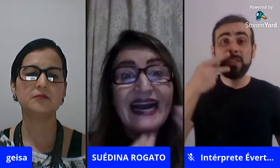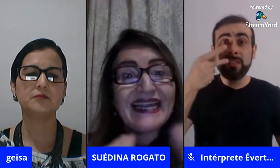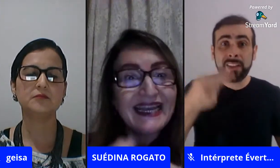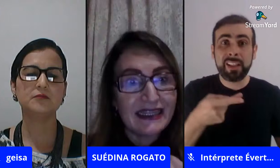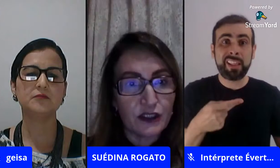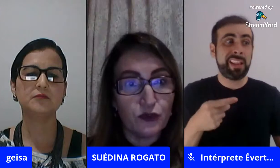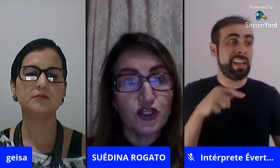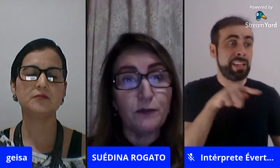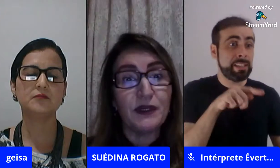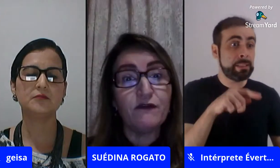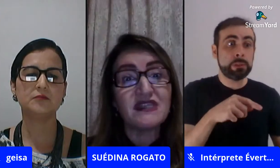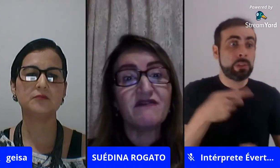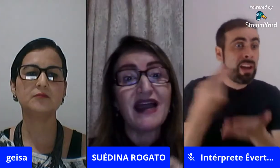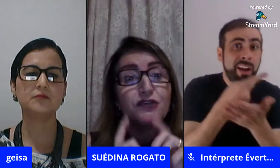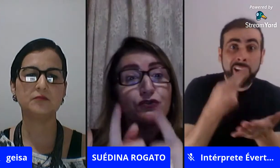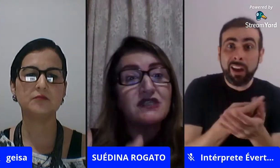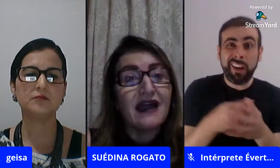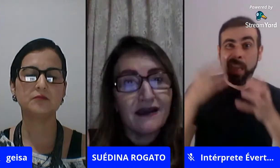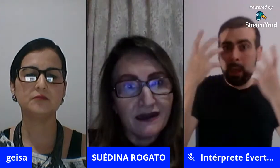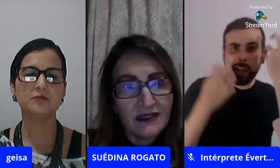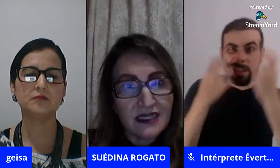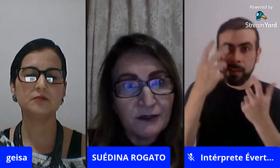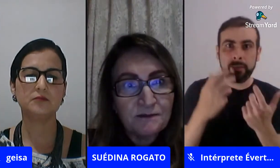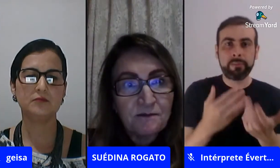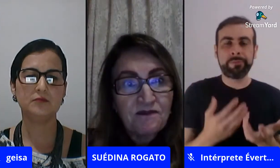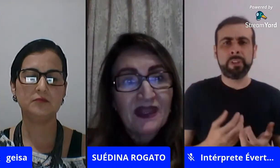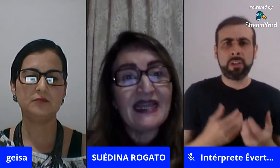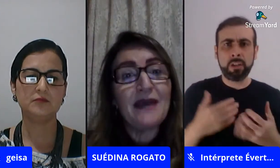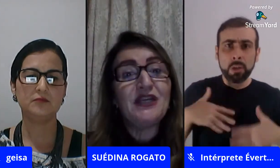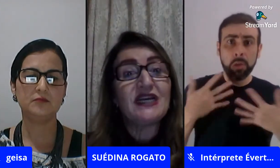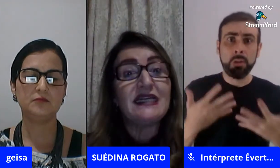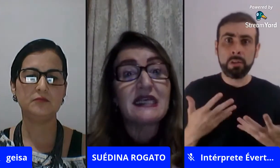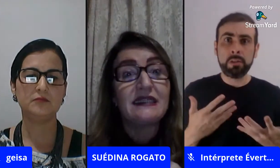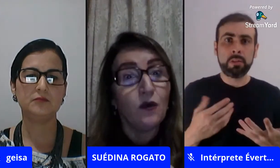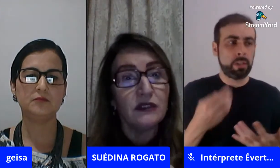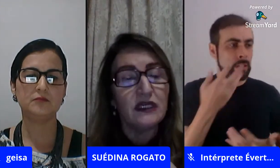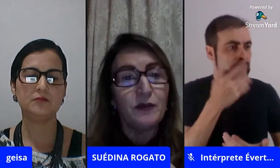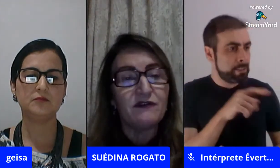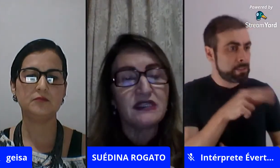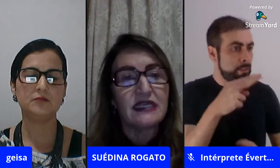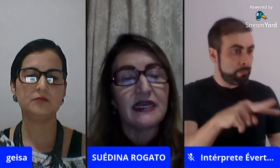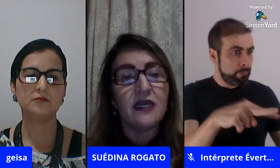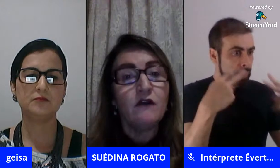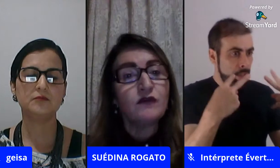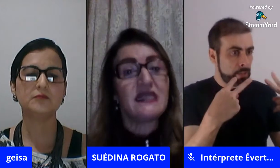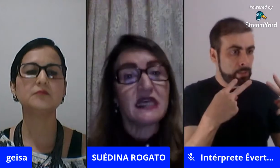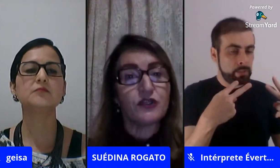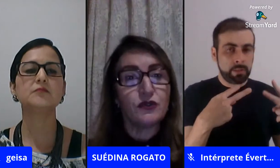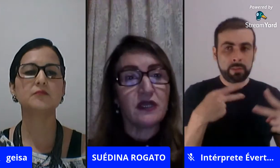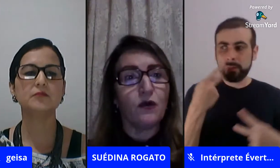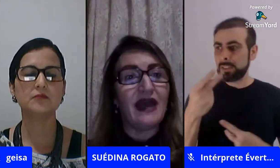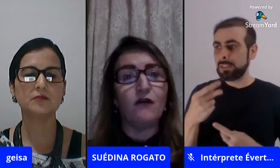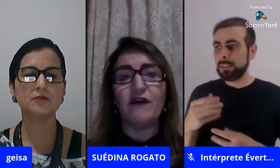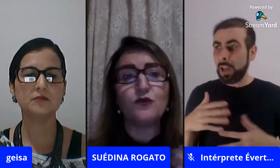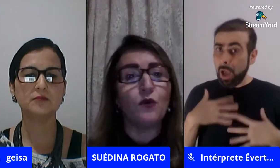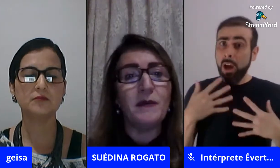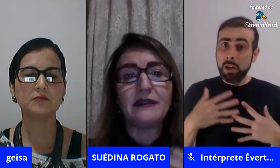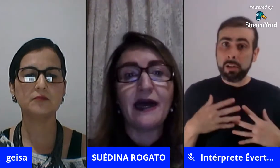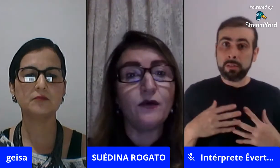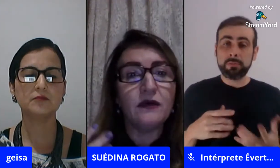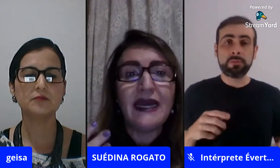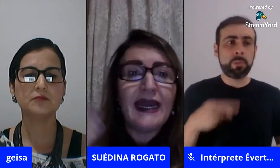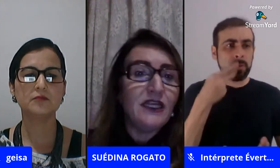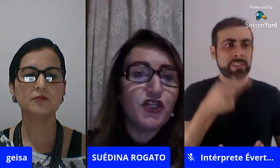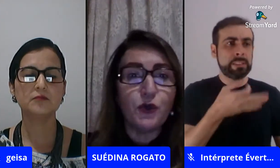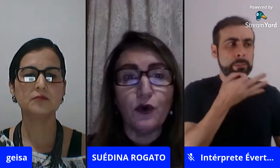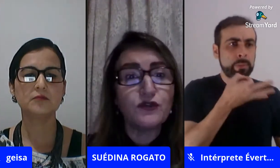fazer caretas do tipo que você vai assustar a criança que de repente a criança está contando para você você se assusta com ela ou faz um